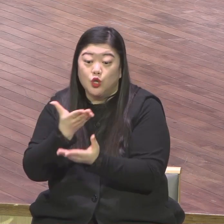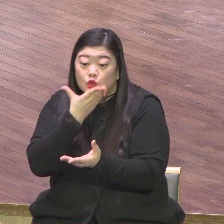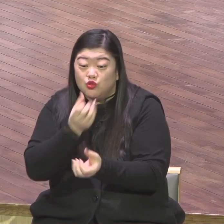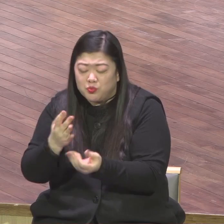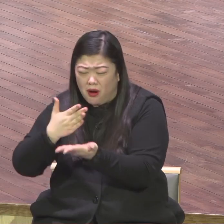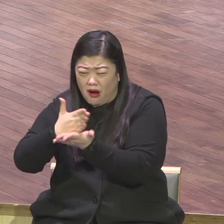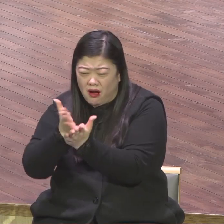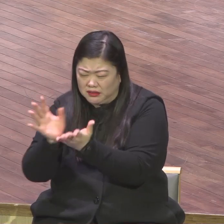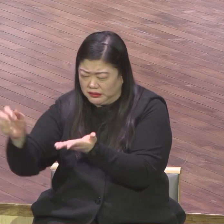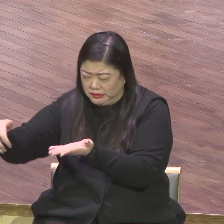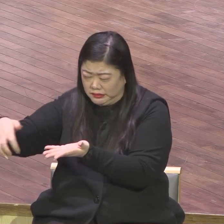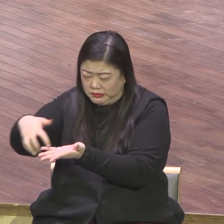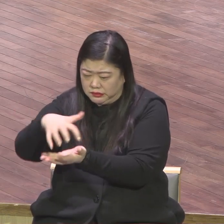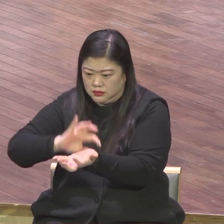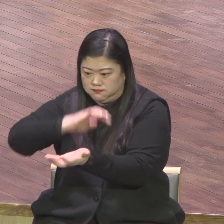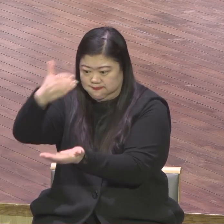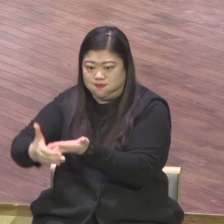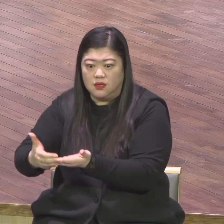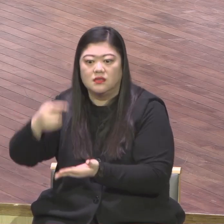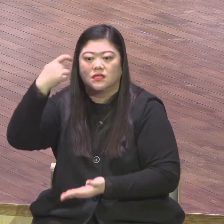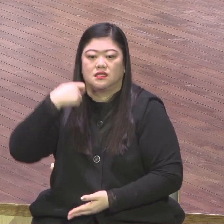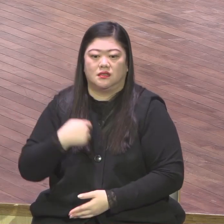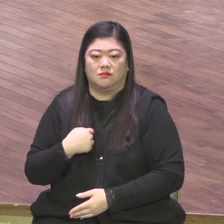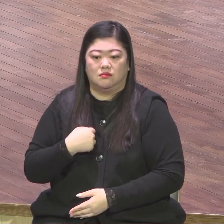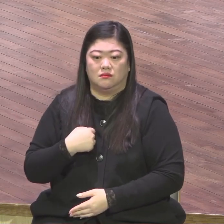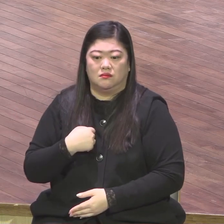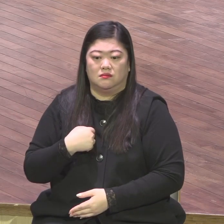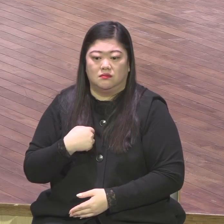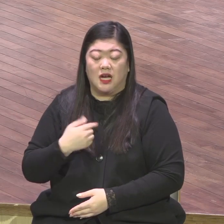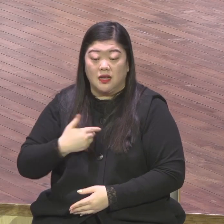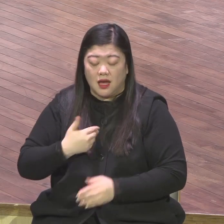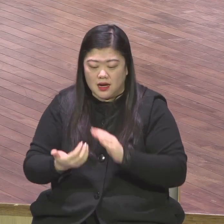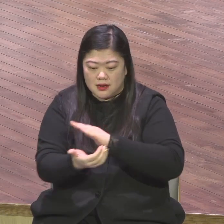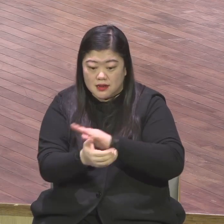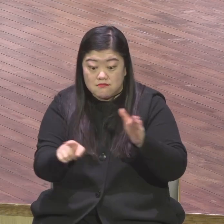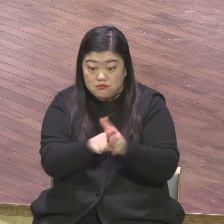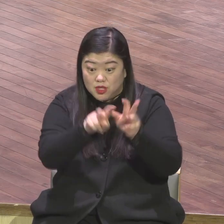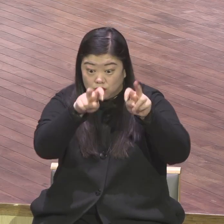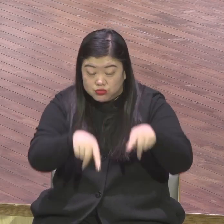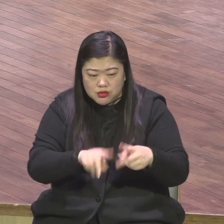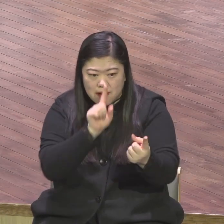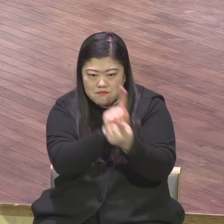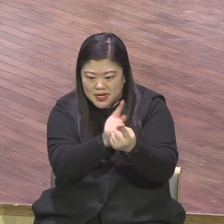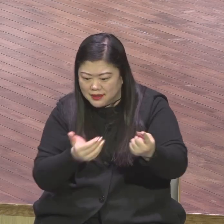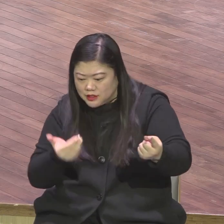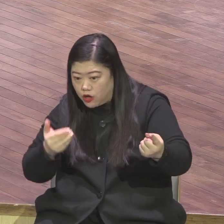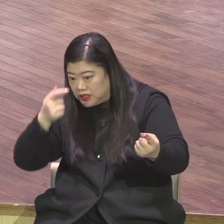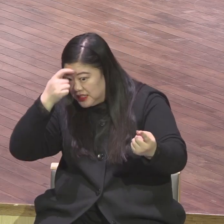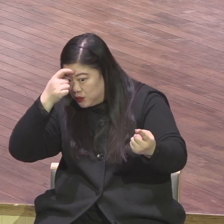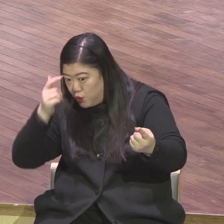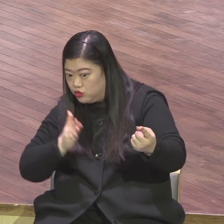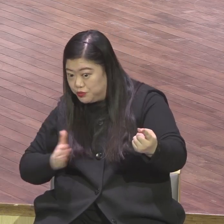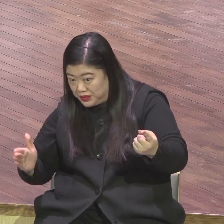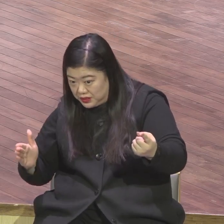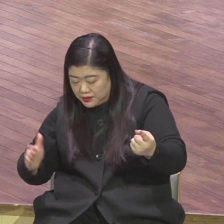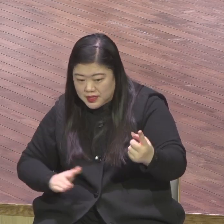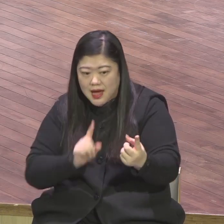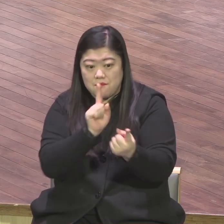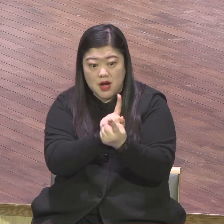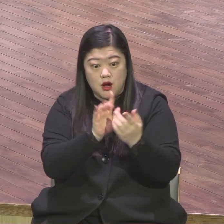준비예요 불신자에게 복음 전가하기 위해서 준비되는 겁니다 기도 말씀 안 하고는 말씀 은혜 받고 기도 준비 안 하고는 나가 왜 뻥이 뻥이